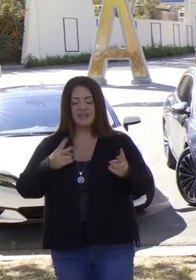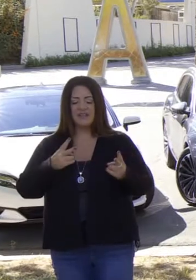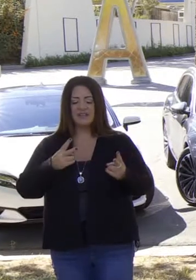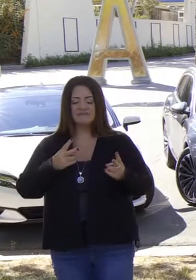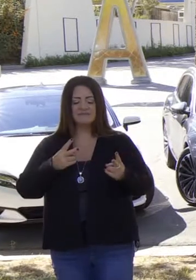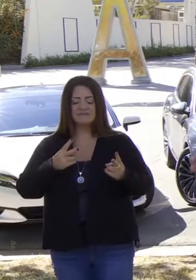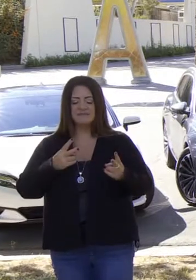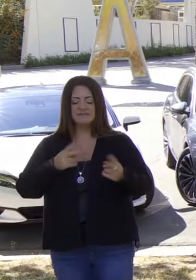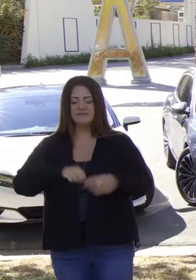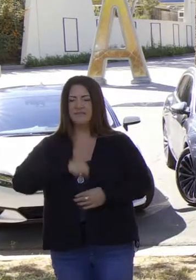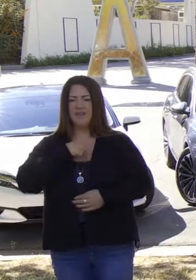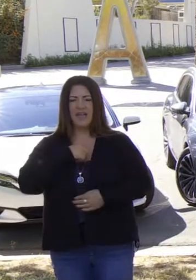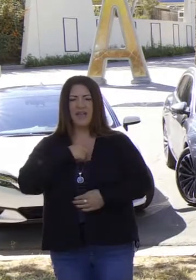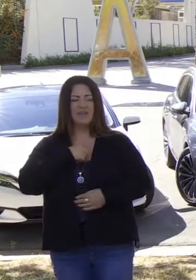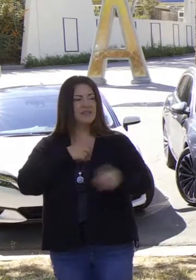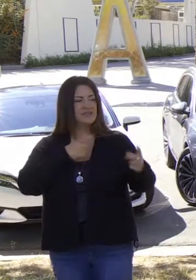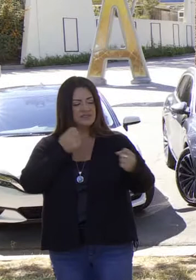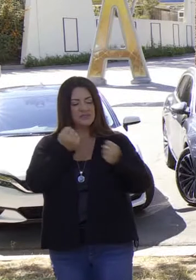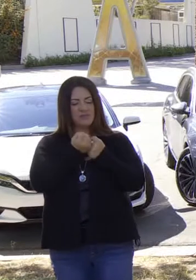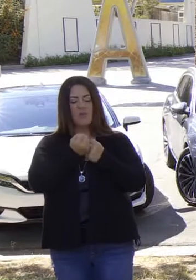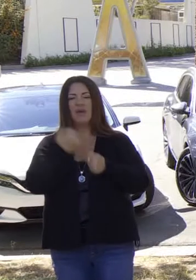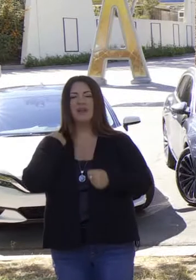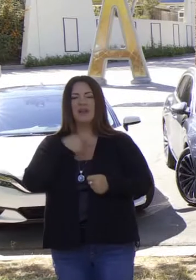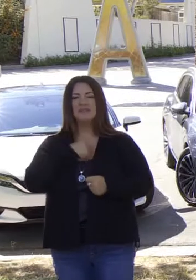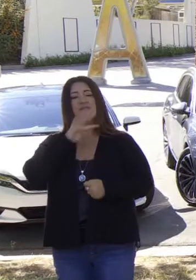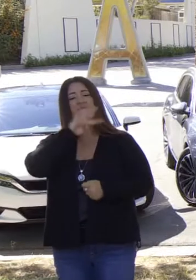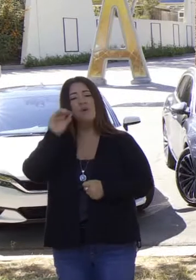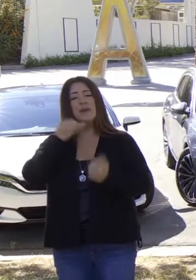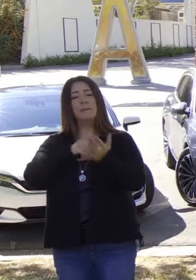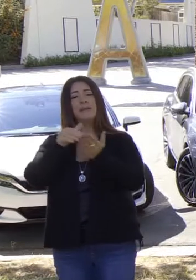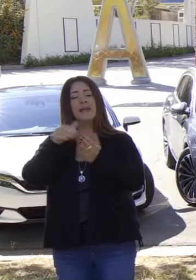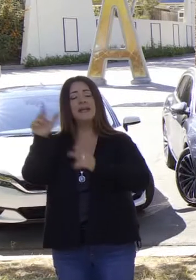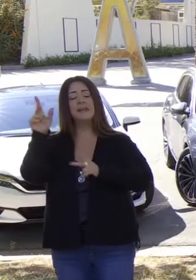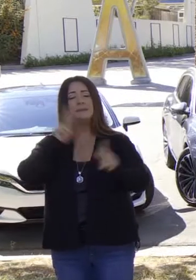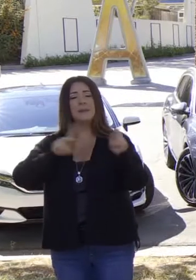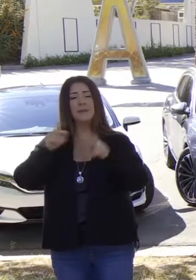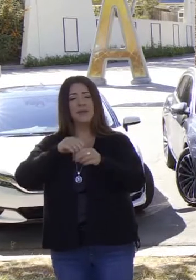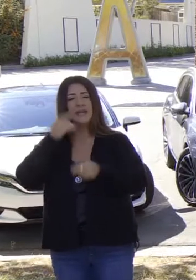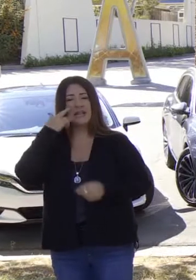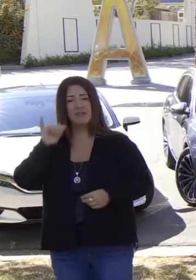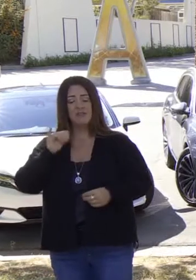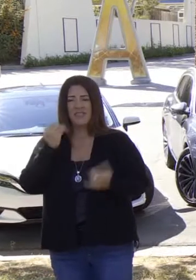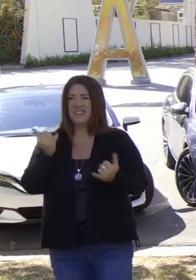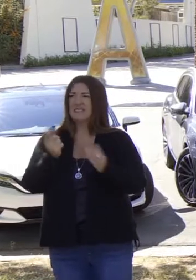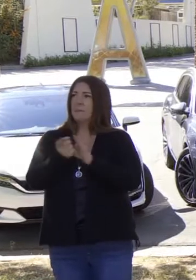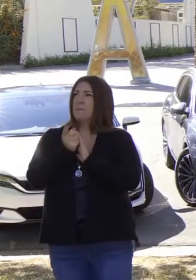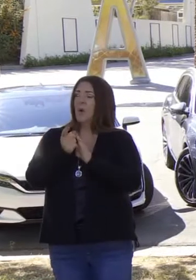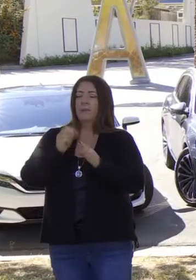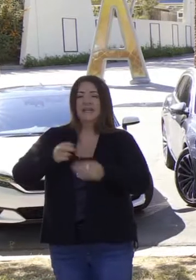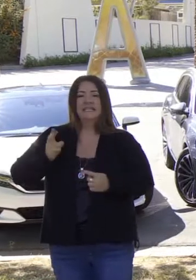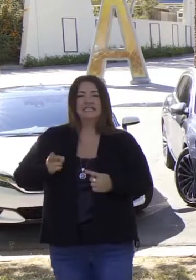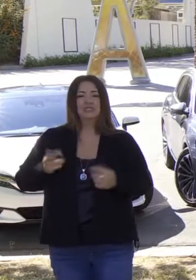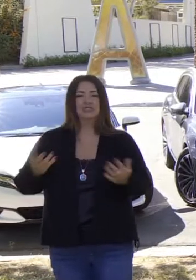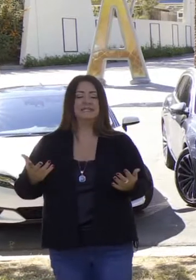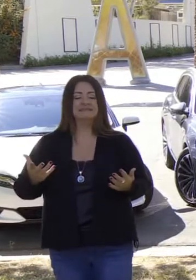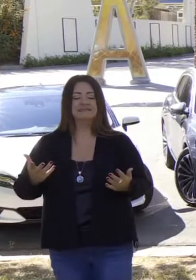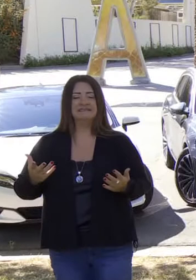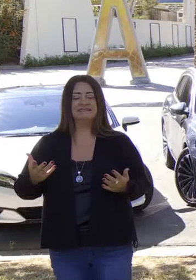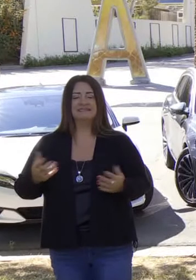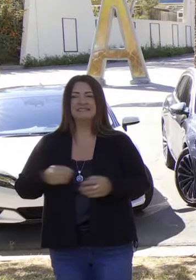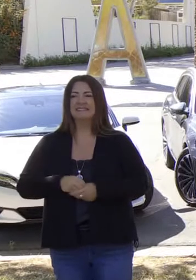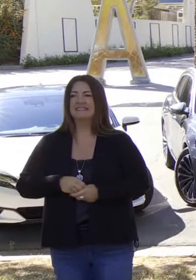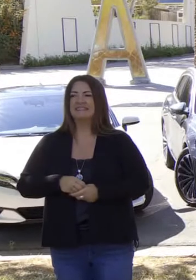cuán orgulloso estoy de ella porque ha estado a nuestro lado, al lado de 40 millones de californianos en este momento. Es